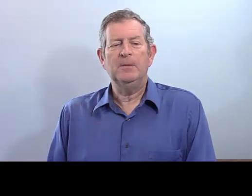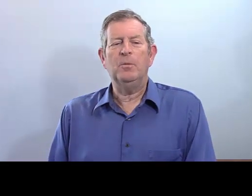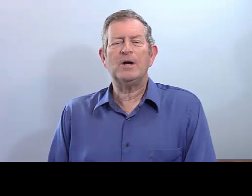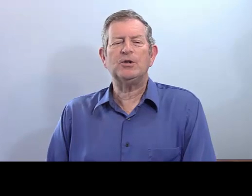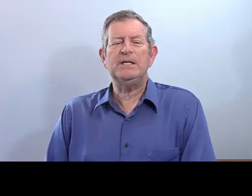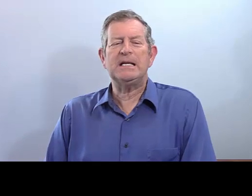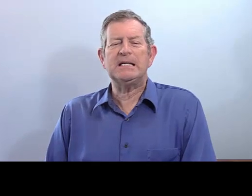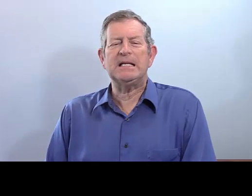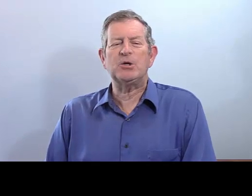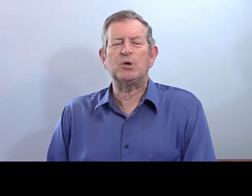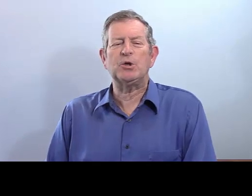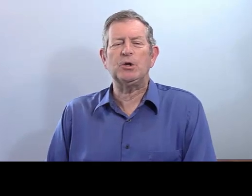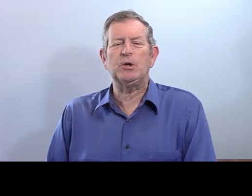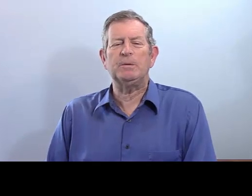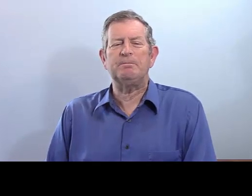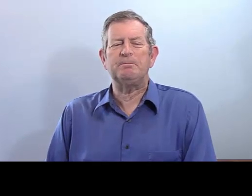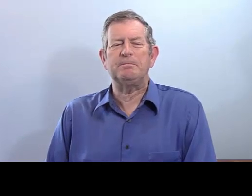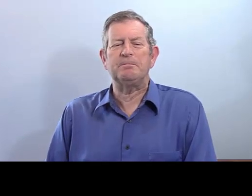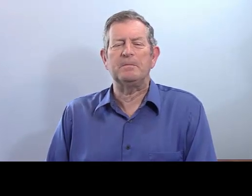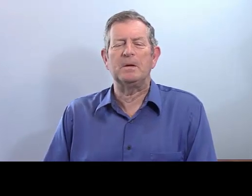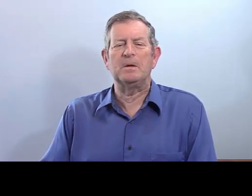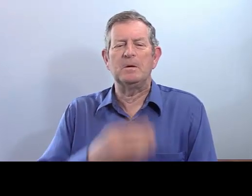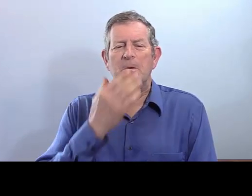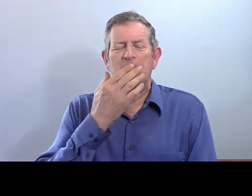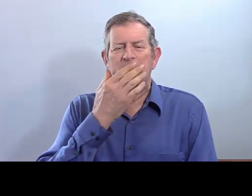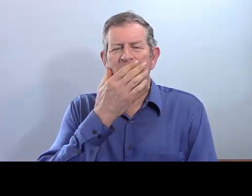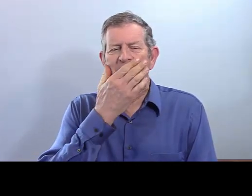pas. Moi, je dis que c'est je...